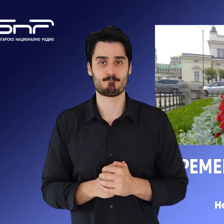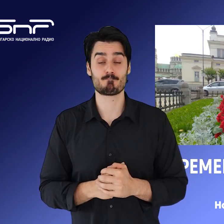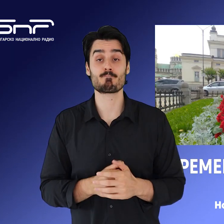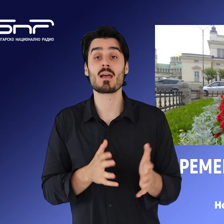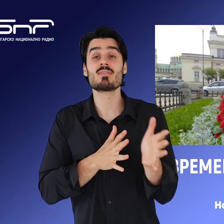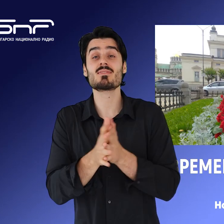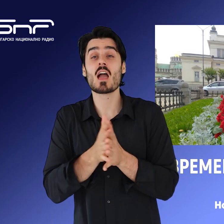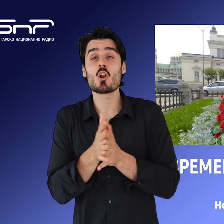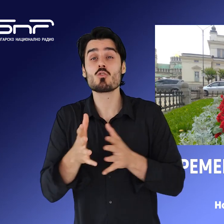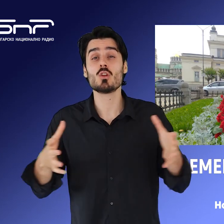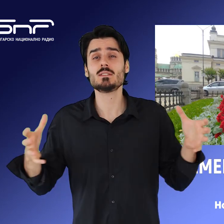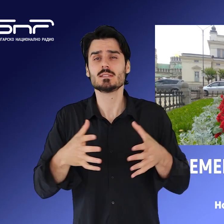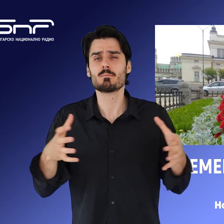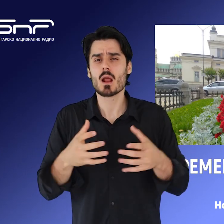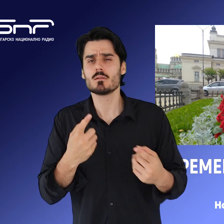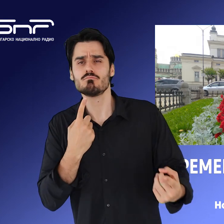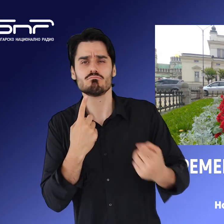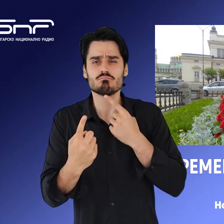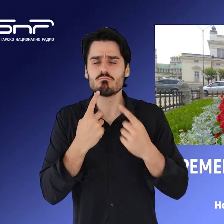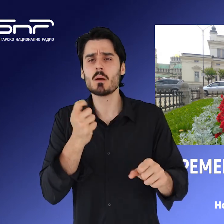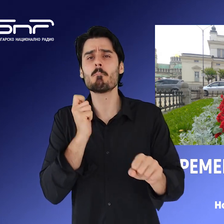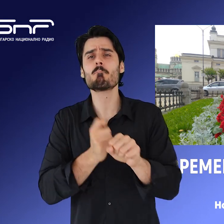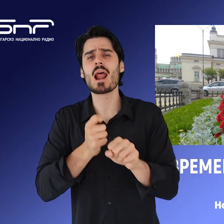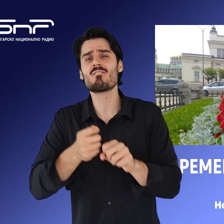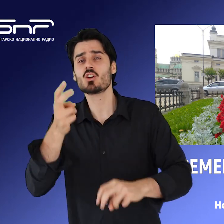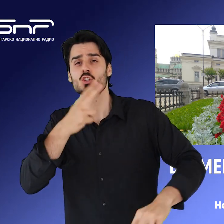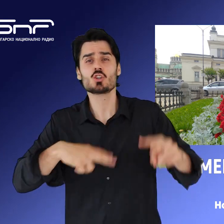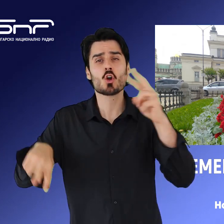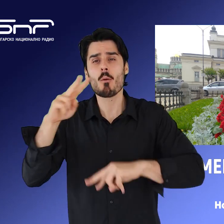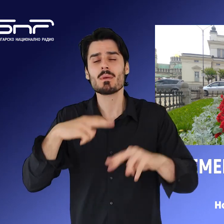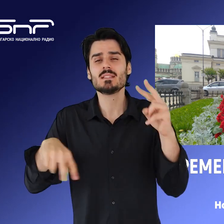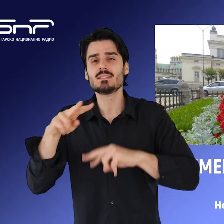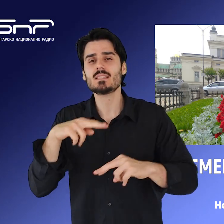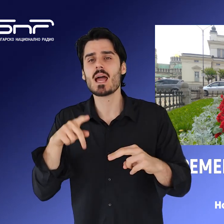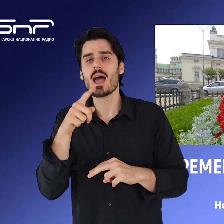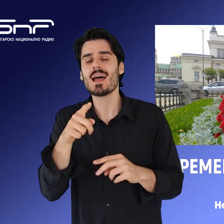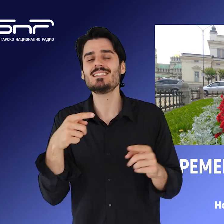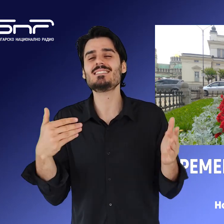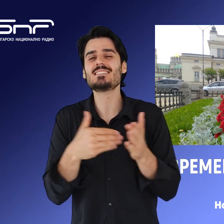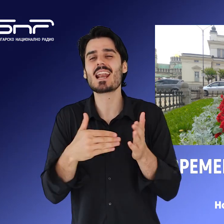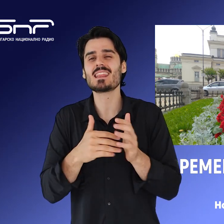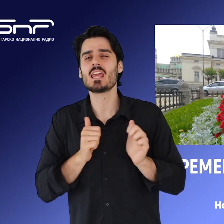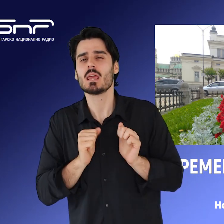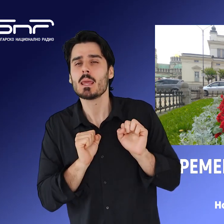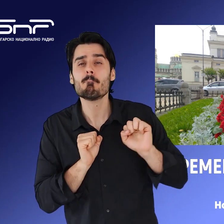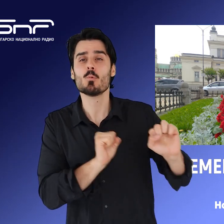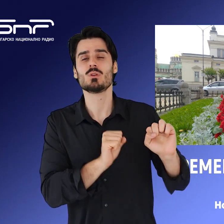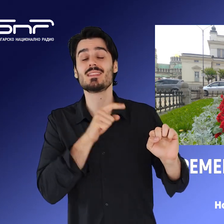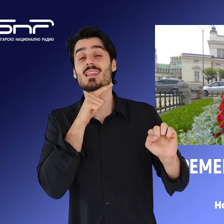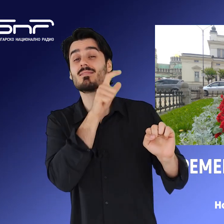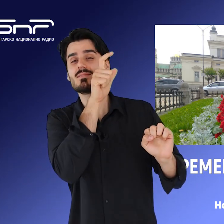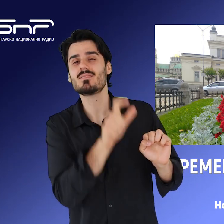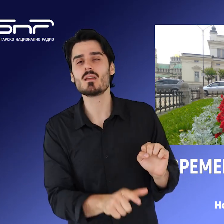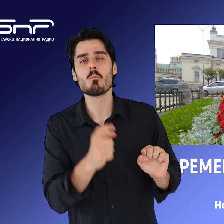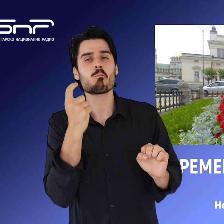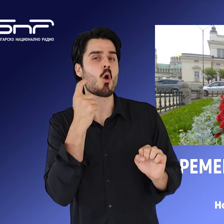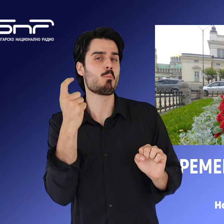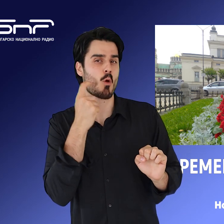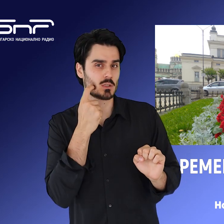Народното събрание обсъжда създаването на комисия за поисканите от главния прокурор депутатски иммунитети на Бойко Борисов, Даниел Александров и Кирил